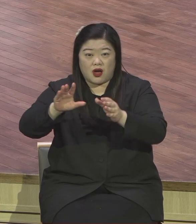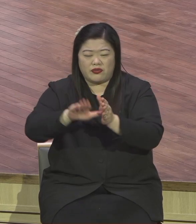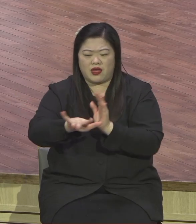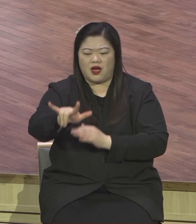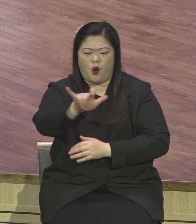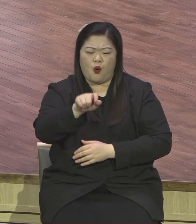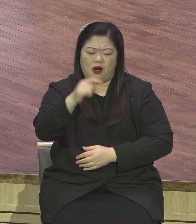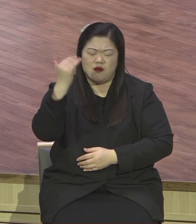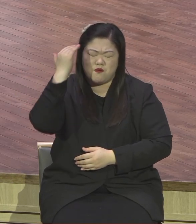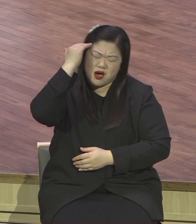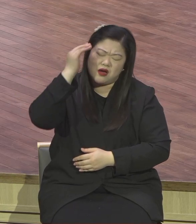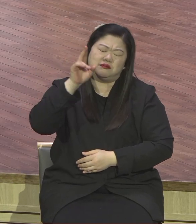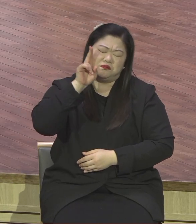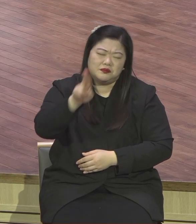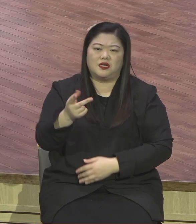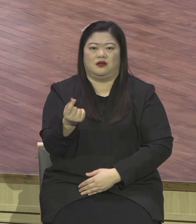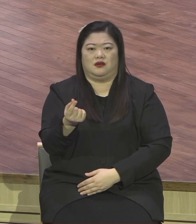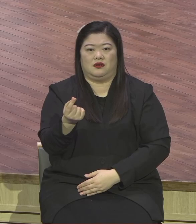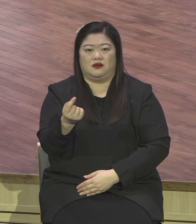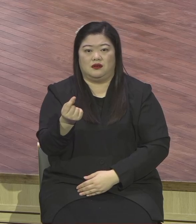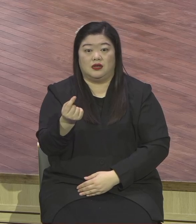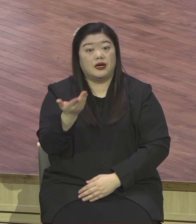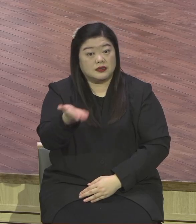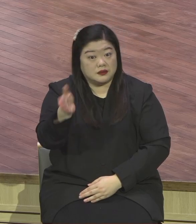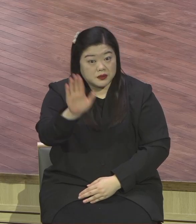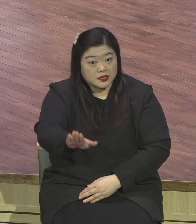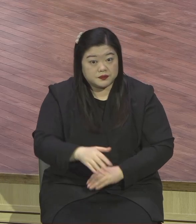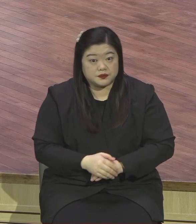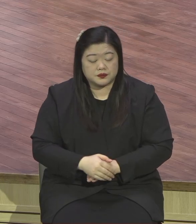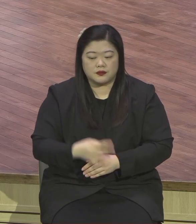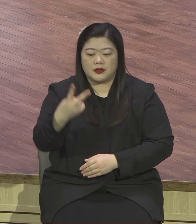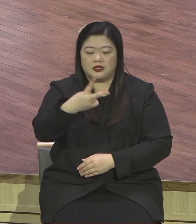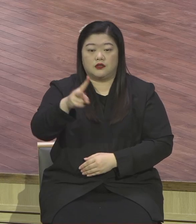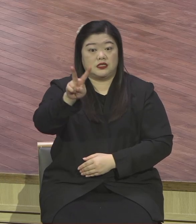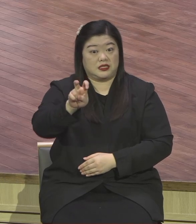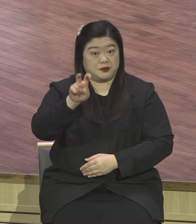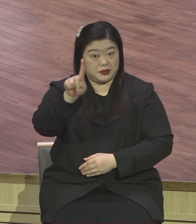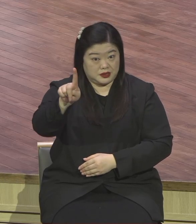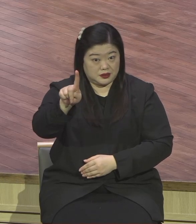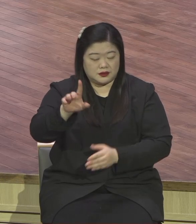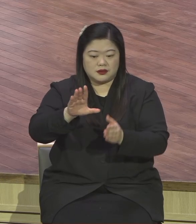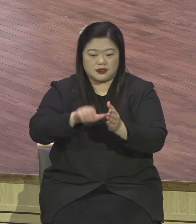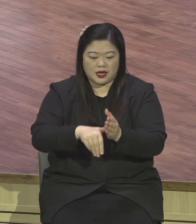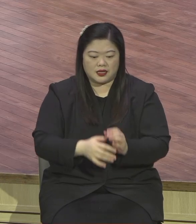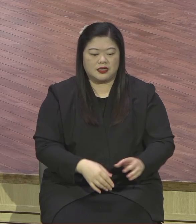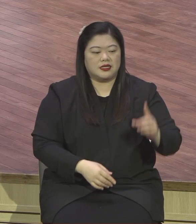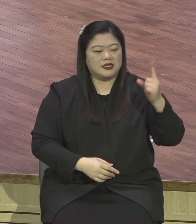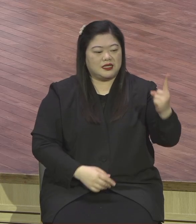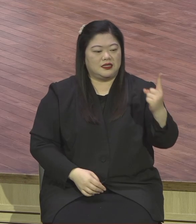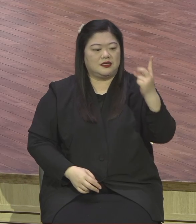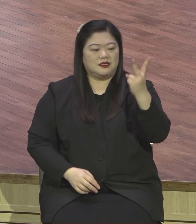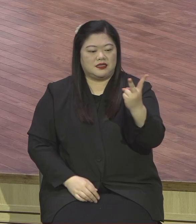2021년 전체 방향처럼 여운교회가 제1, 23 시대 응답의 현장이 돼야 된다.